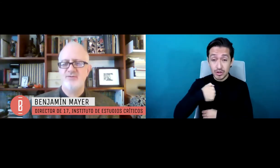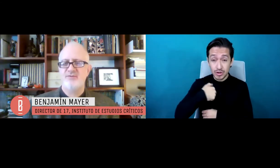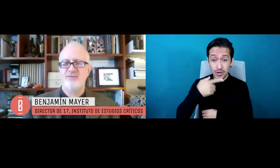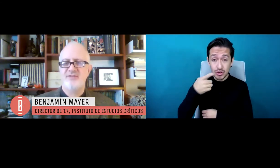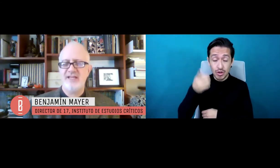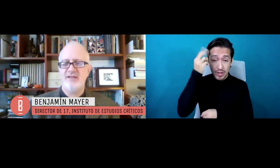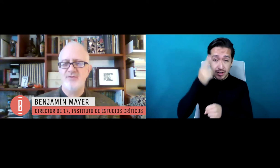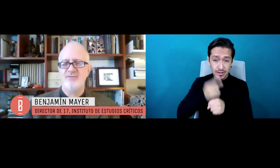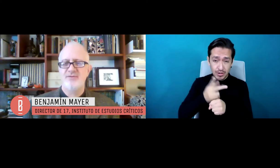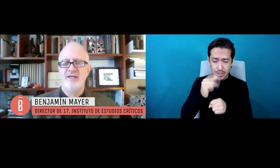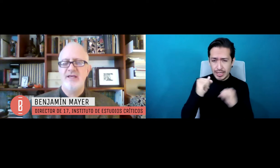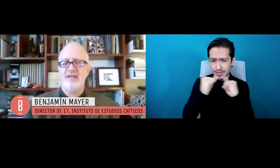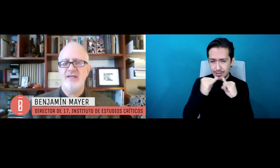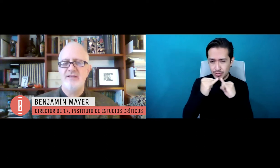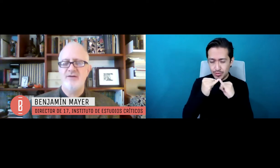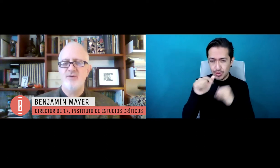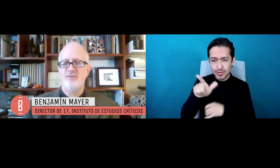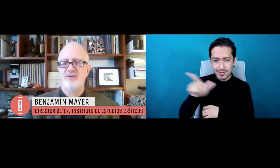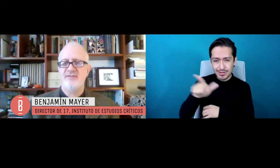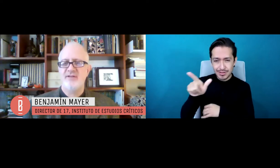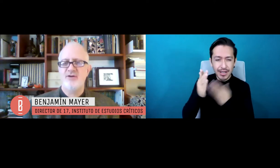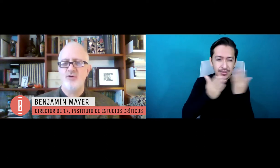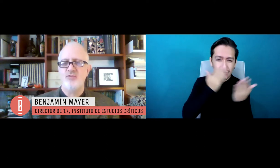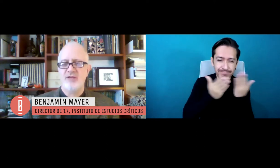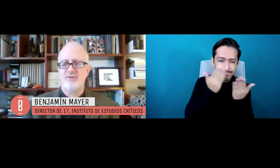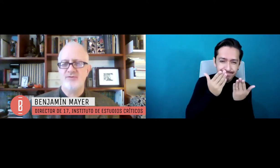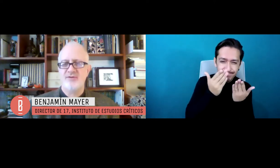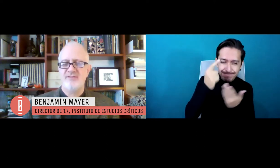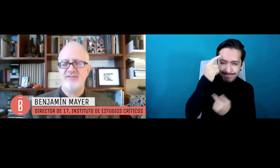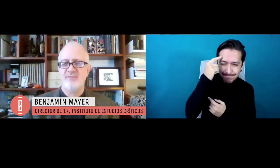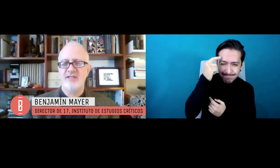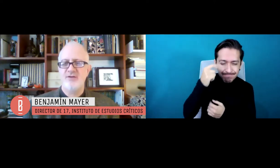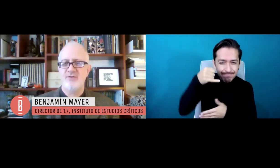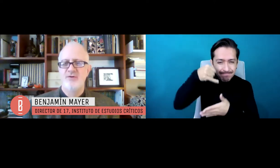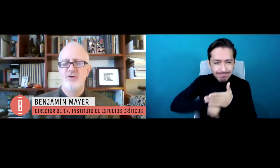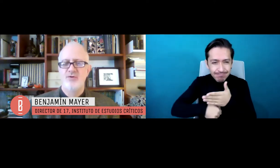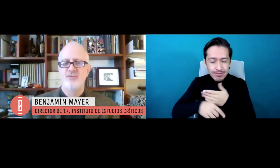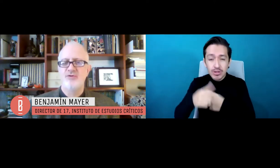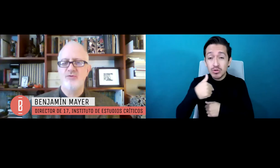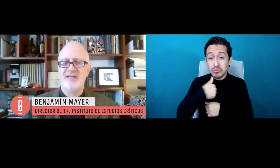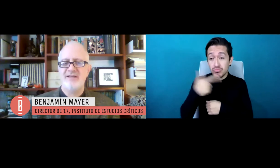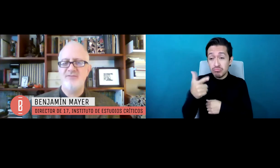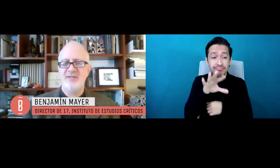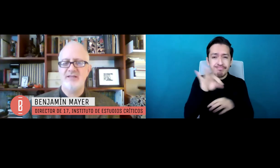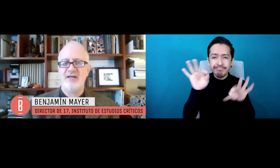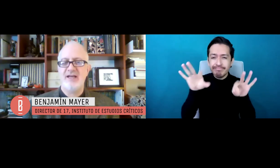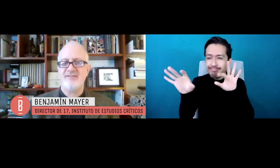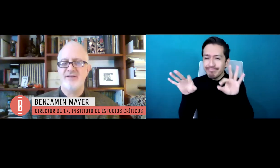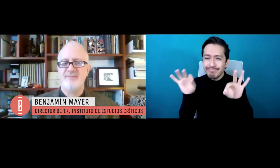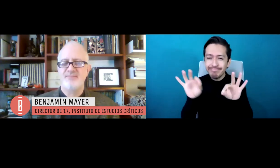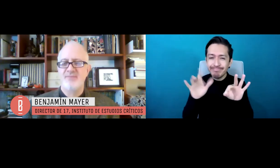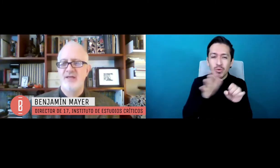Institutos de Estudios Críticos y tengo el gusto de ser co-curador de este seminario junto con Beatriz Miranda